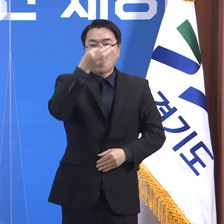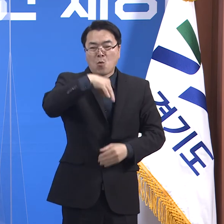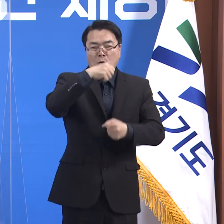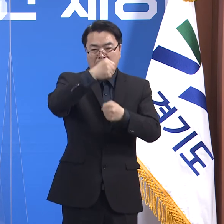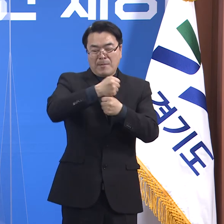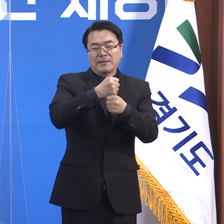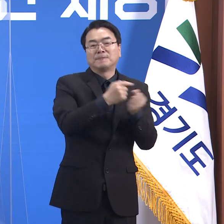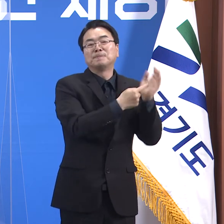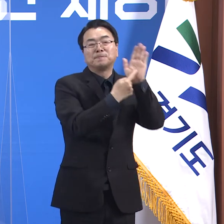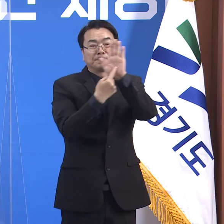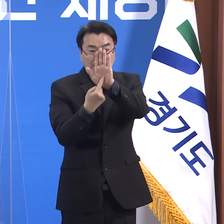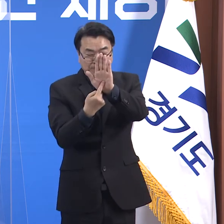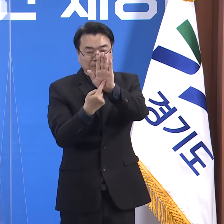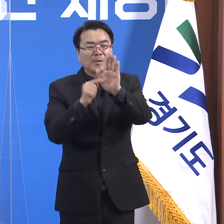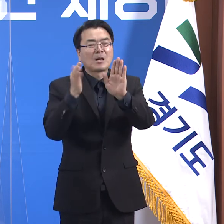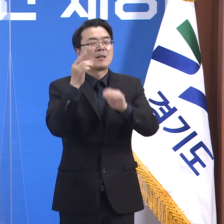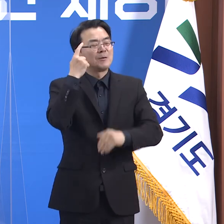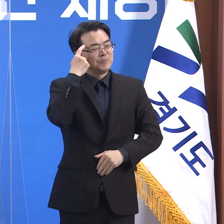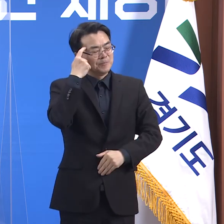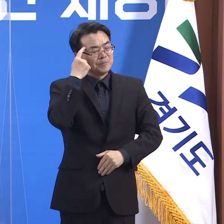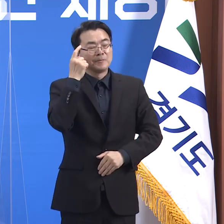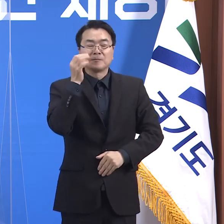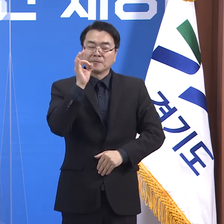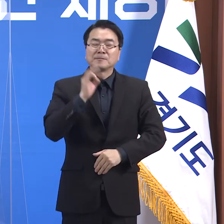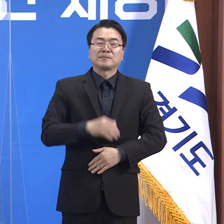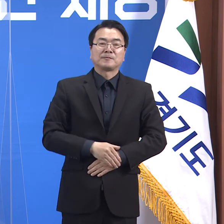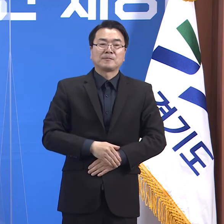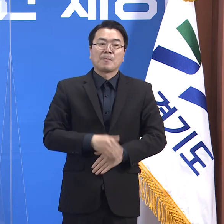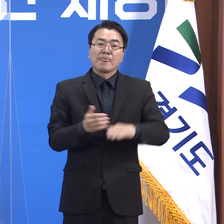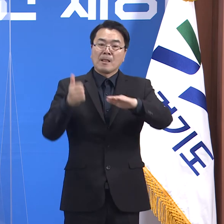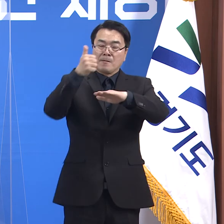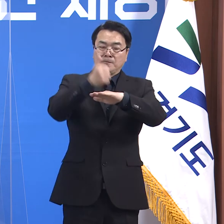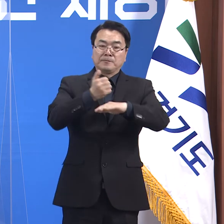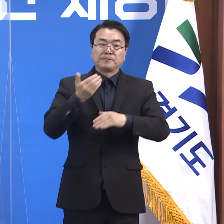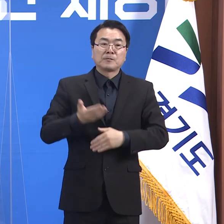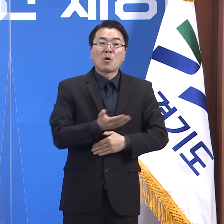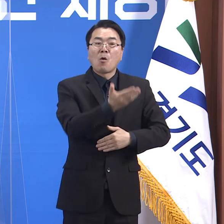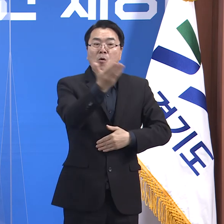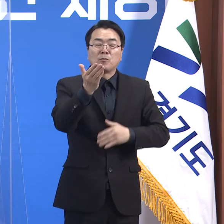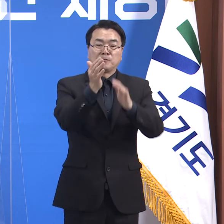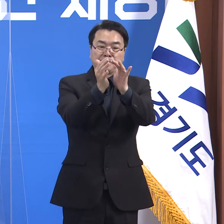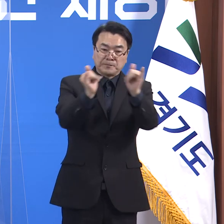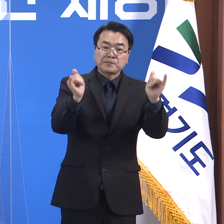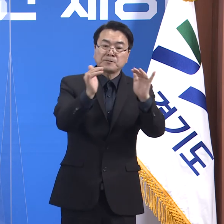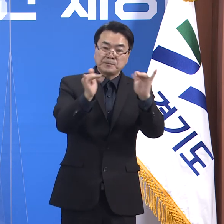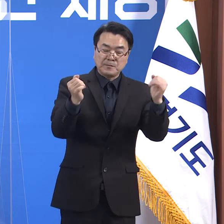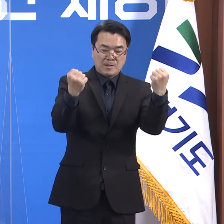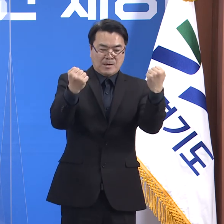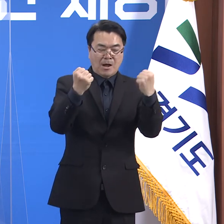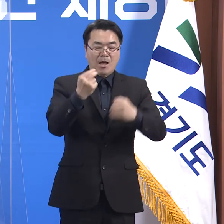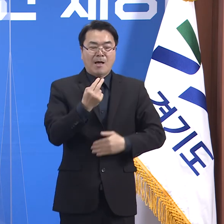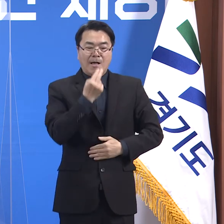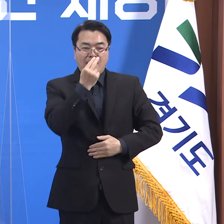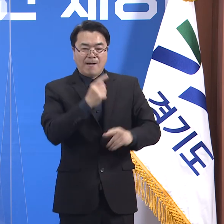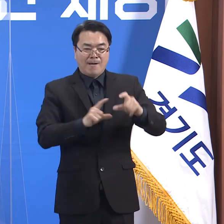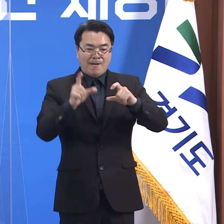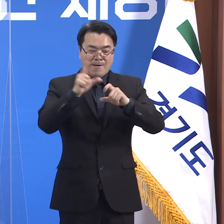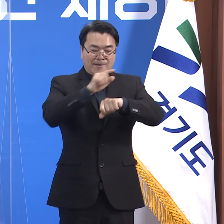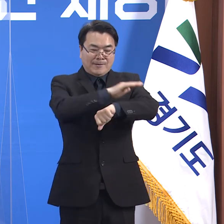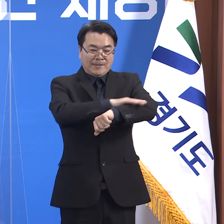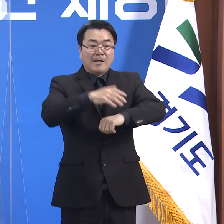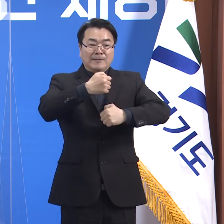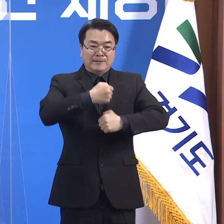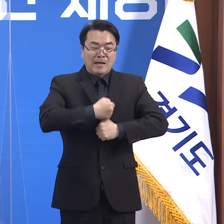나타나고 있다고 평가합니다. 그 결과 도민의 건강과 생명을 더 지킬 수